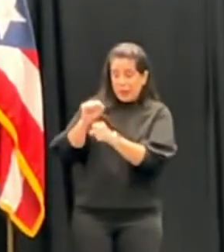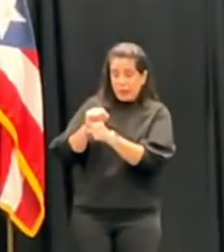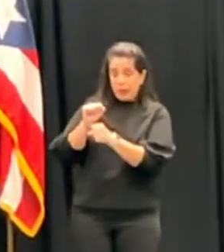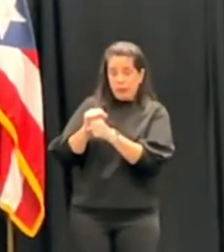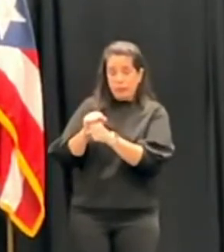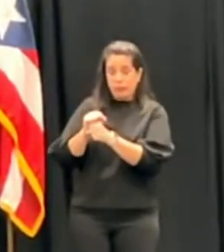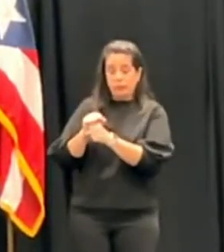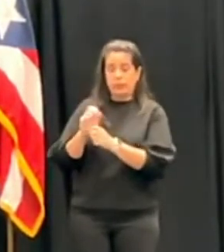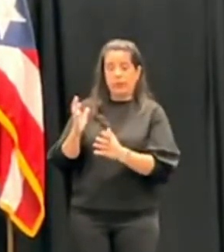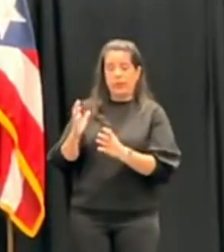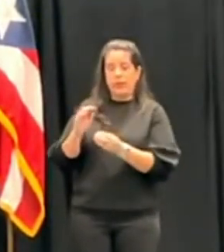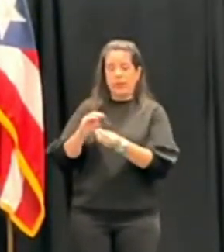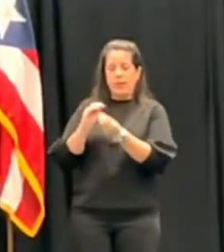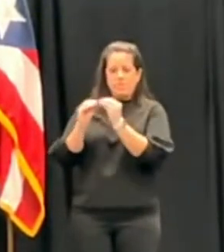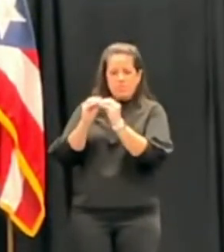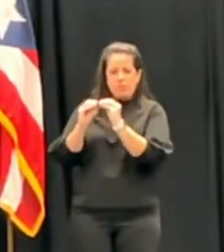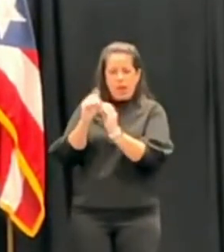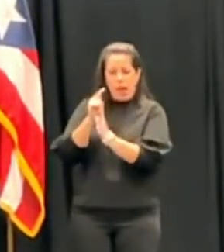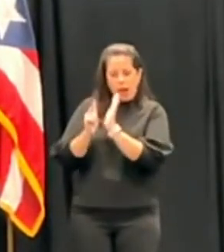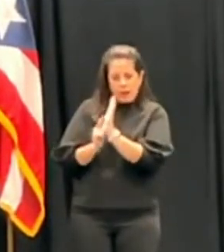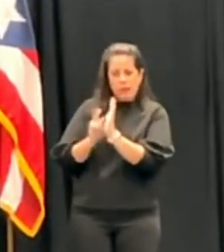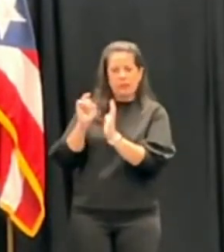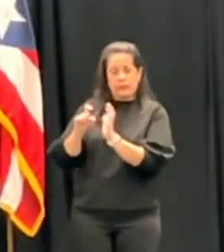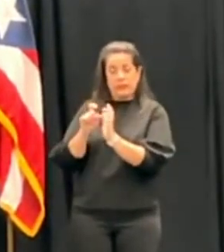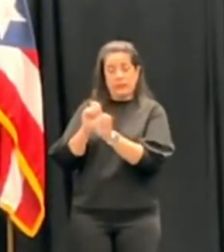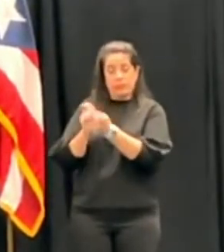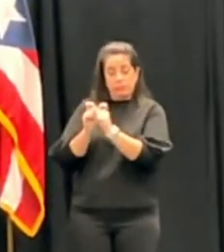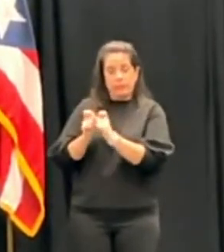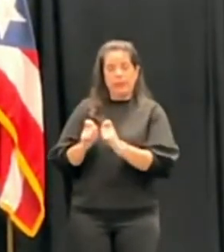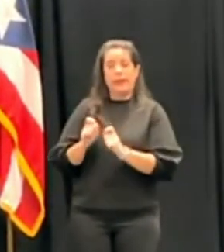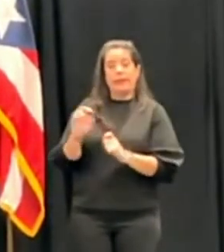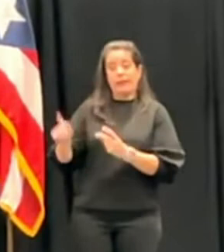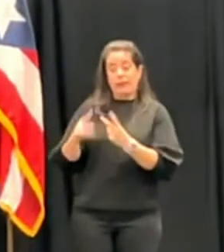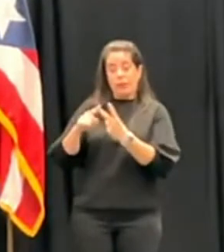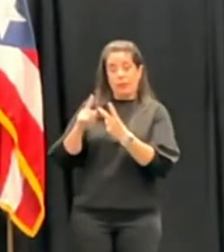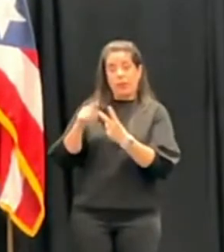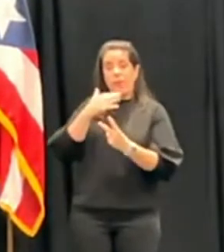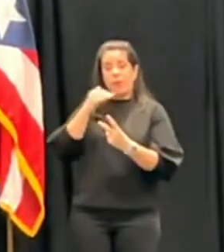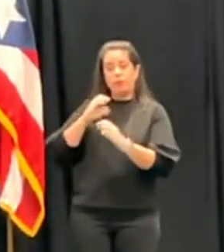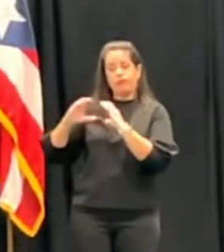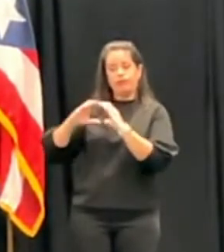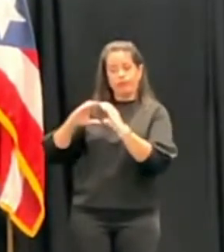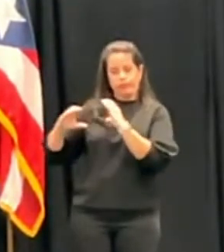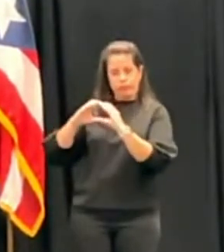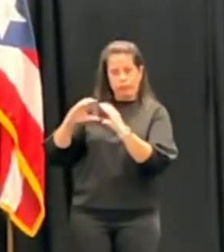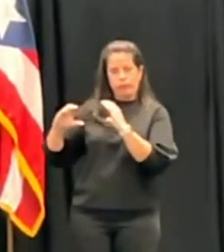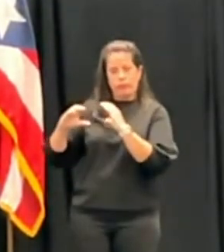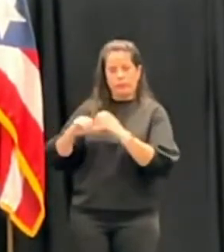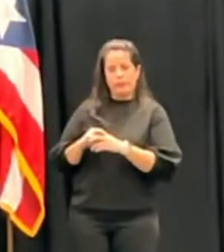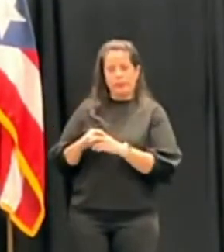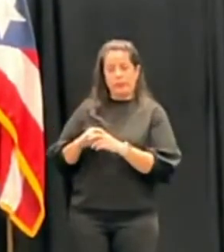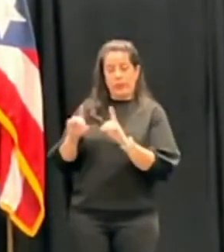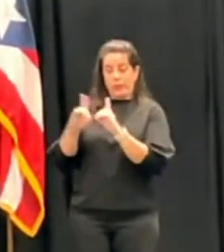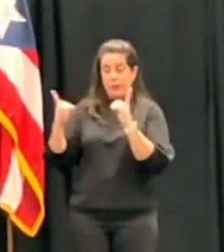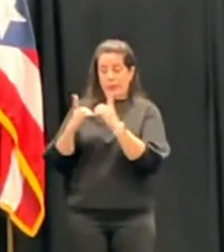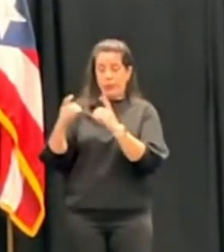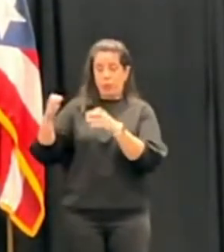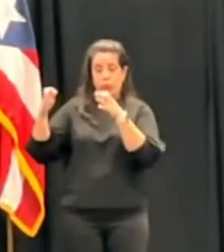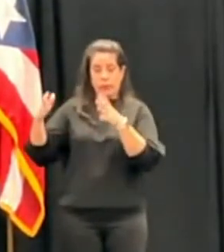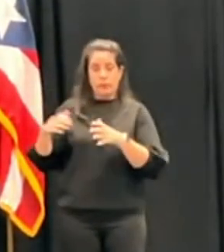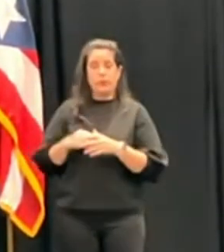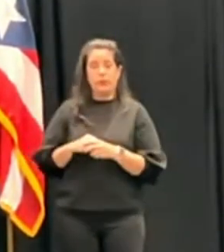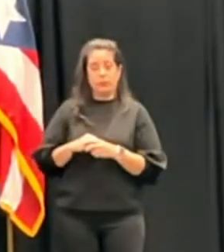y enmendar las leyes que haya que hacer. Y segundo, una mejor comunicación con el Departamento de Justicia